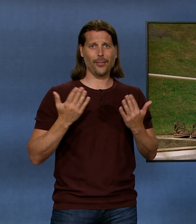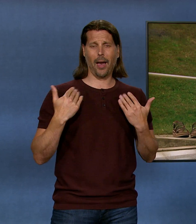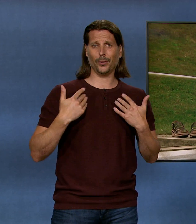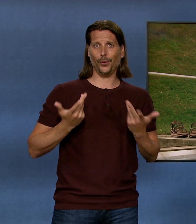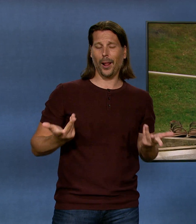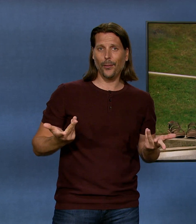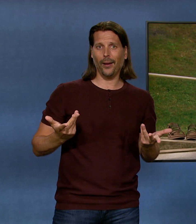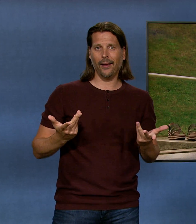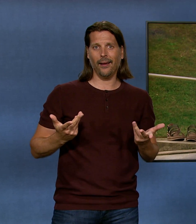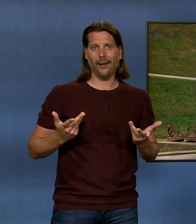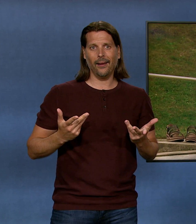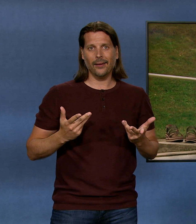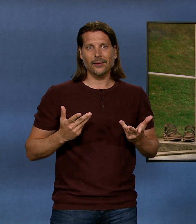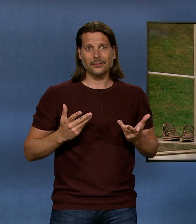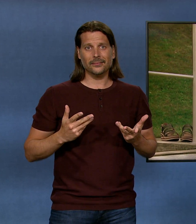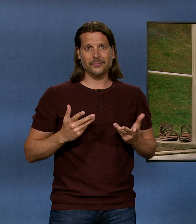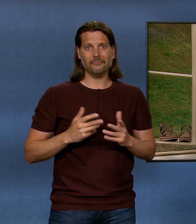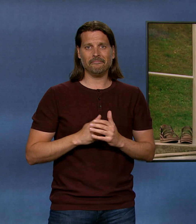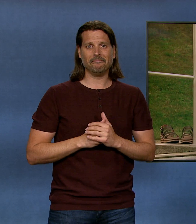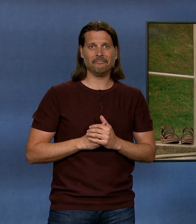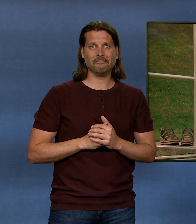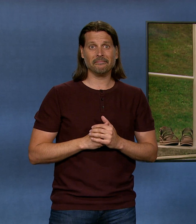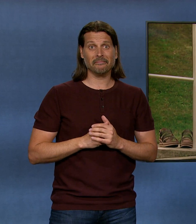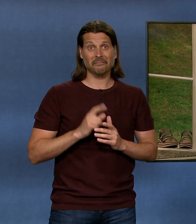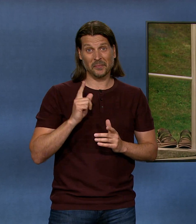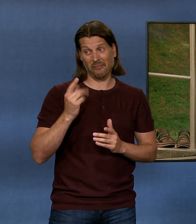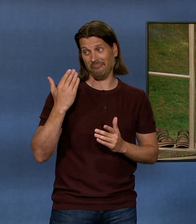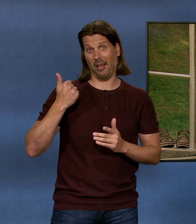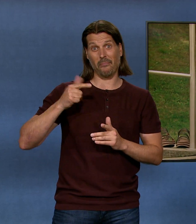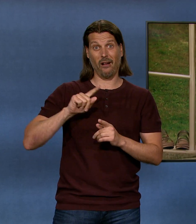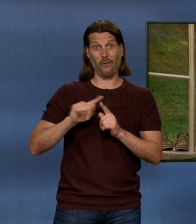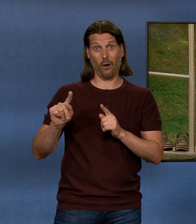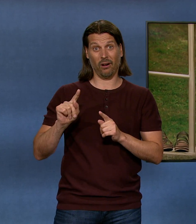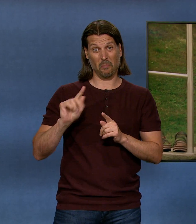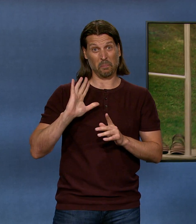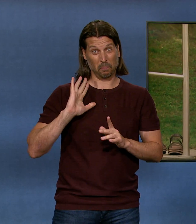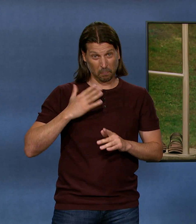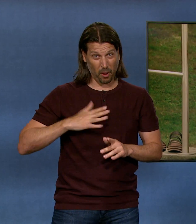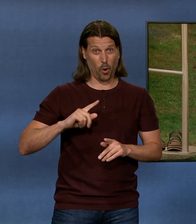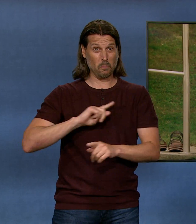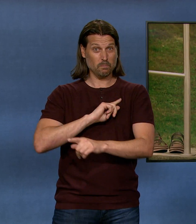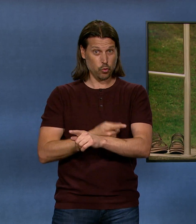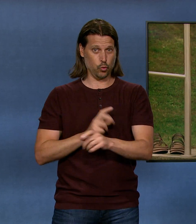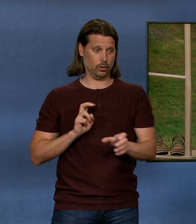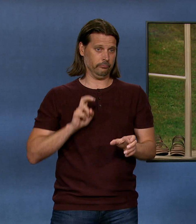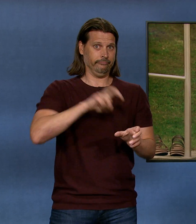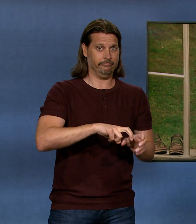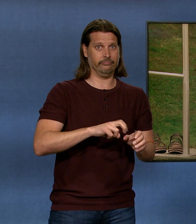Temperaturen ist es einfach auch eine schöne Abkühlung. Vor ein paar Wochen brauchte es darum noch etwas Mut, als das Wasser 18 Grad